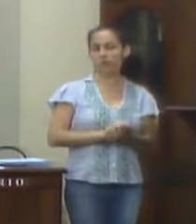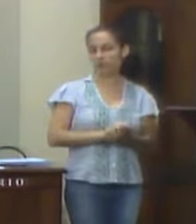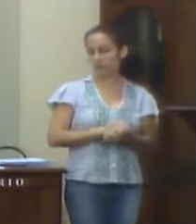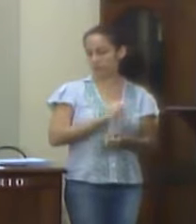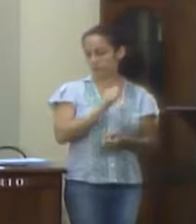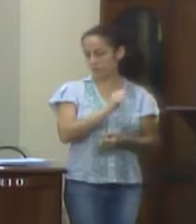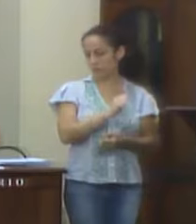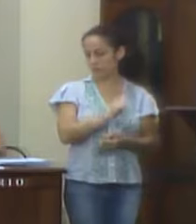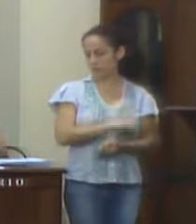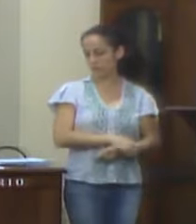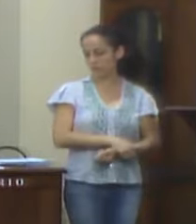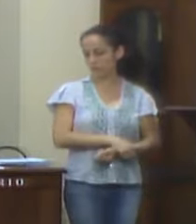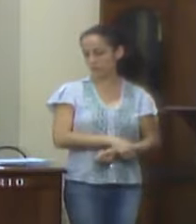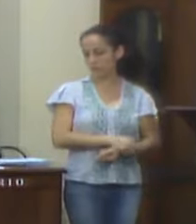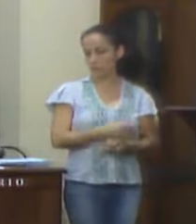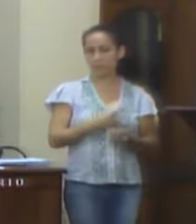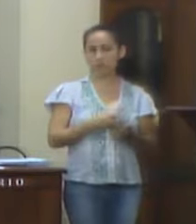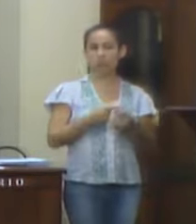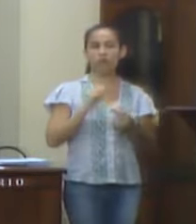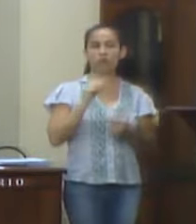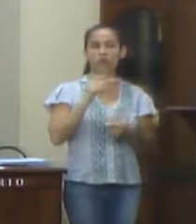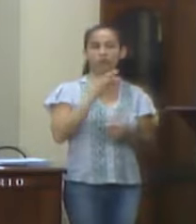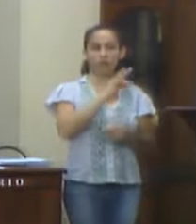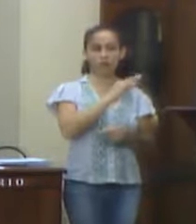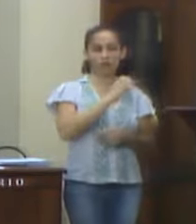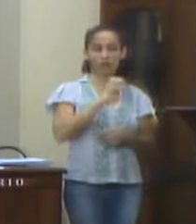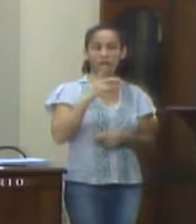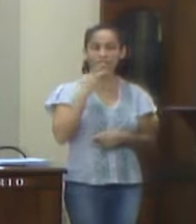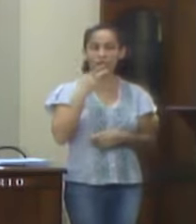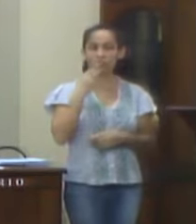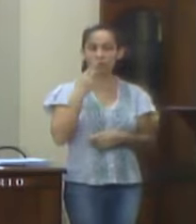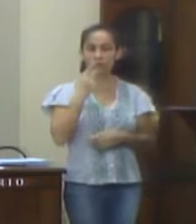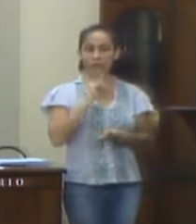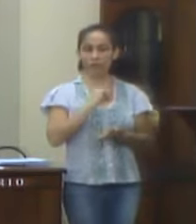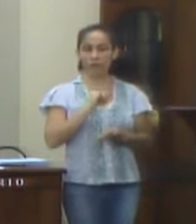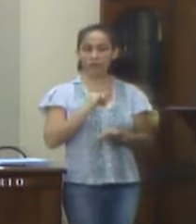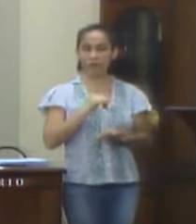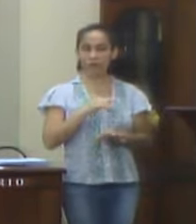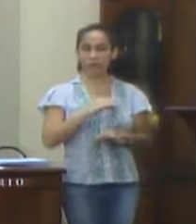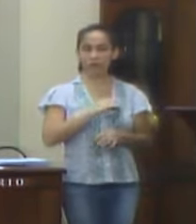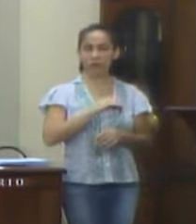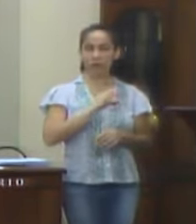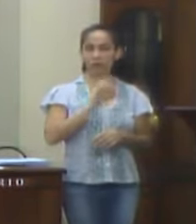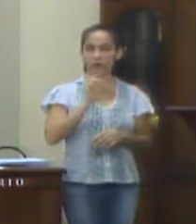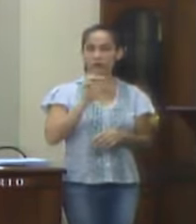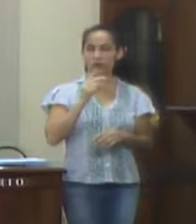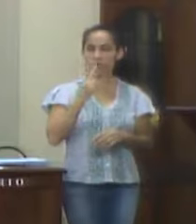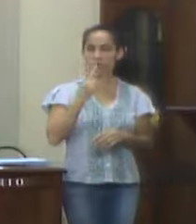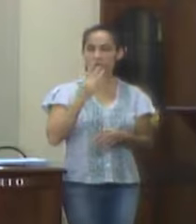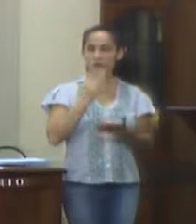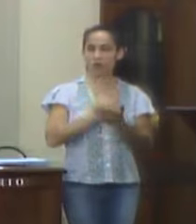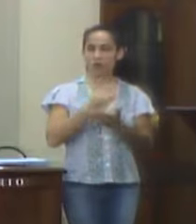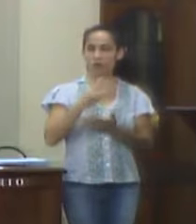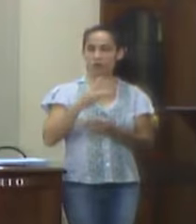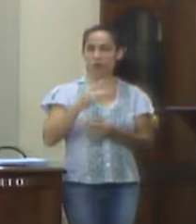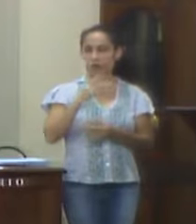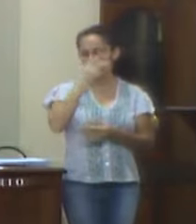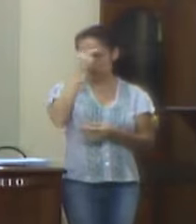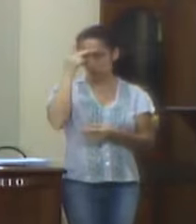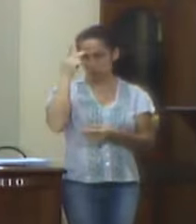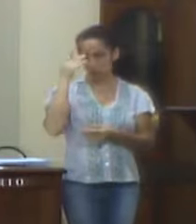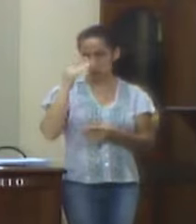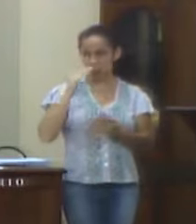O parecer do Tribunal somente deixará de prevalecer por decisão de dois terços dos membros da Câmara.